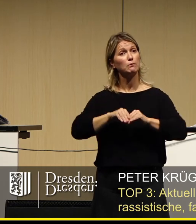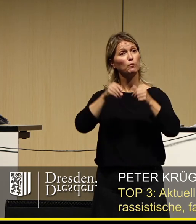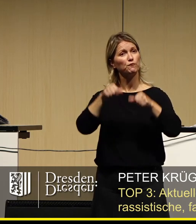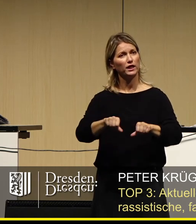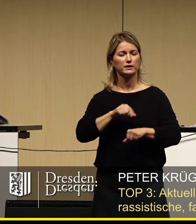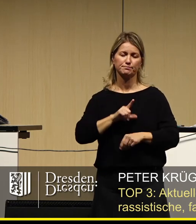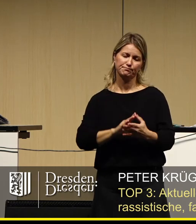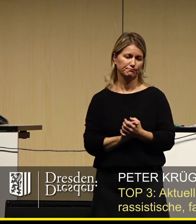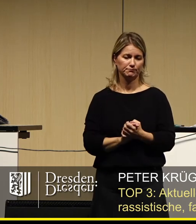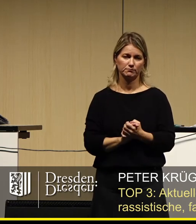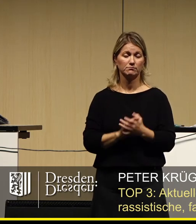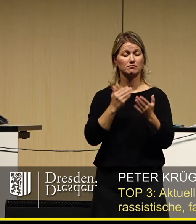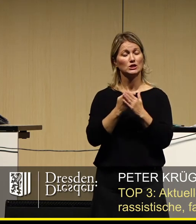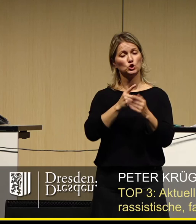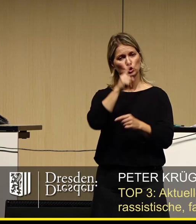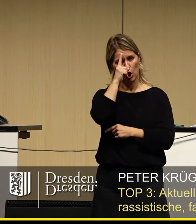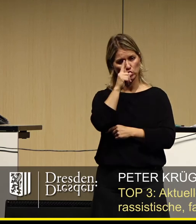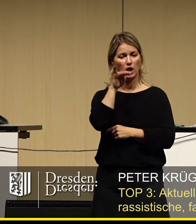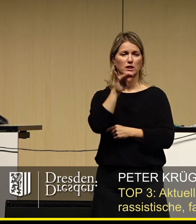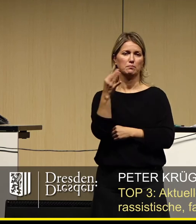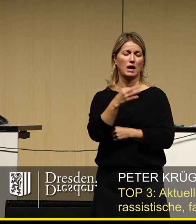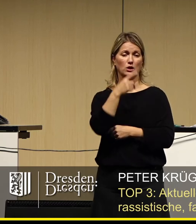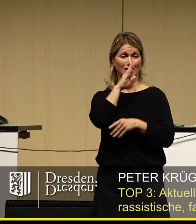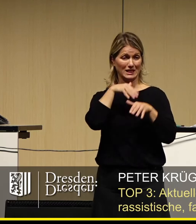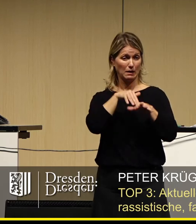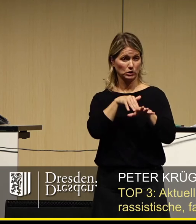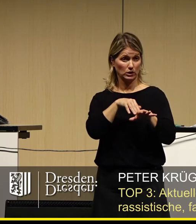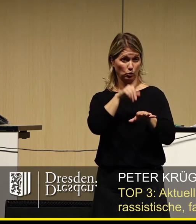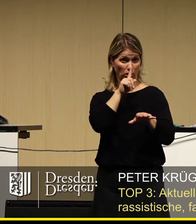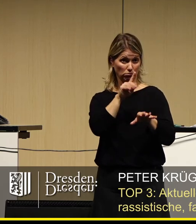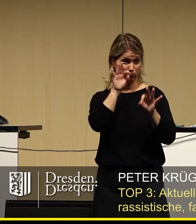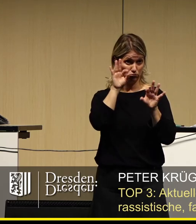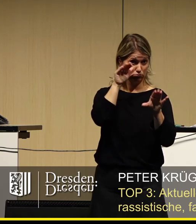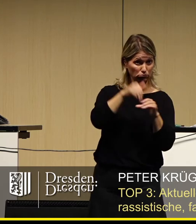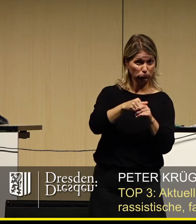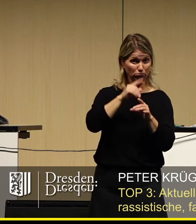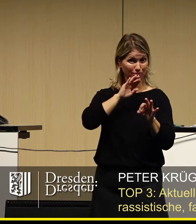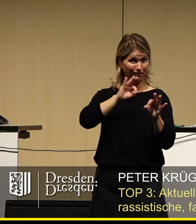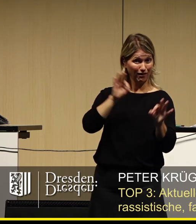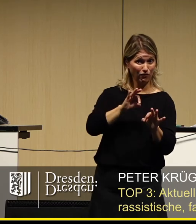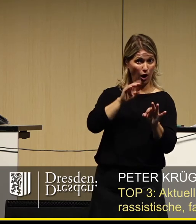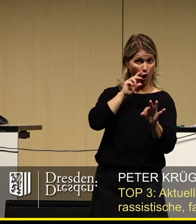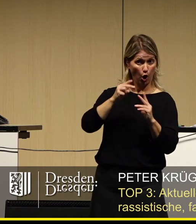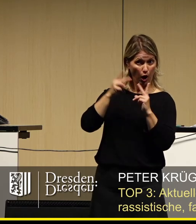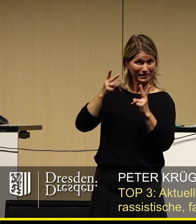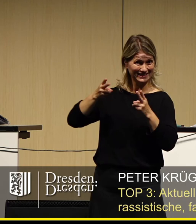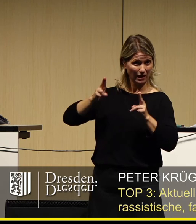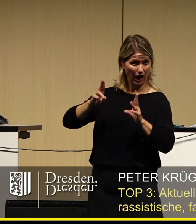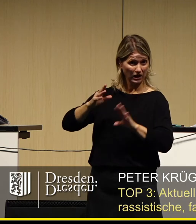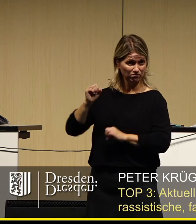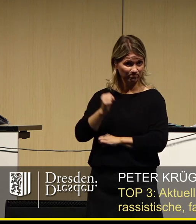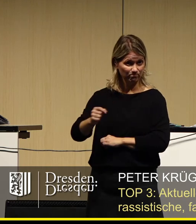es richtig, dass in Deutschland Demonstrationen nur bei einer unmittelbaren Gefahr für die öffentliche Sicherheit und Ordnung